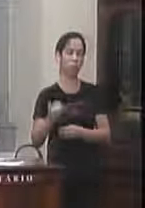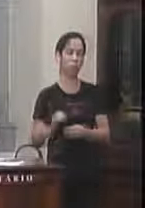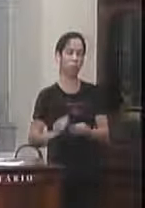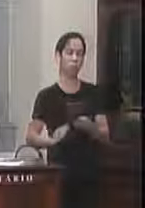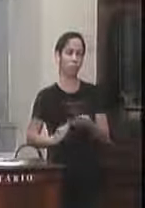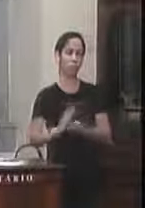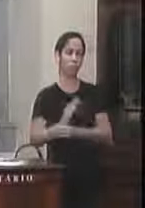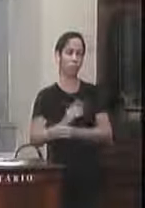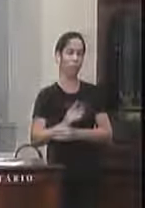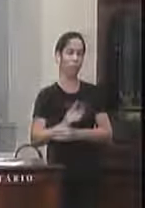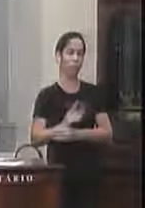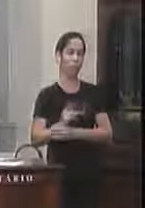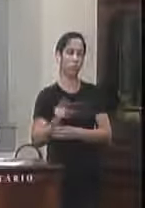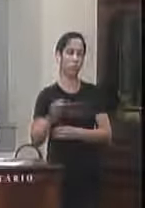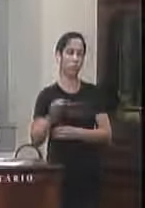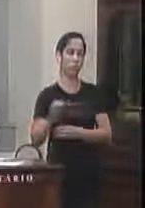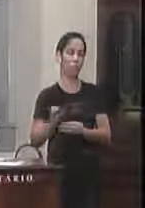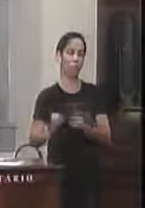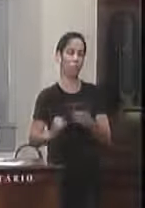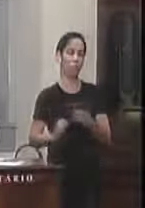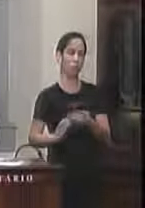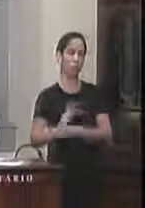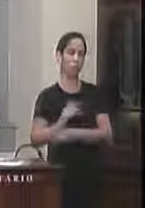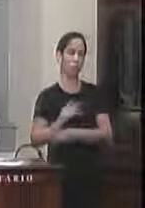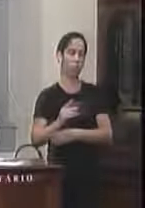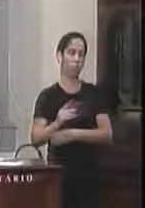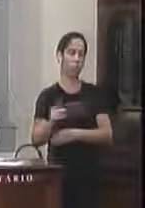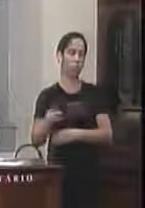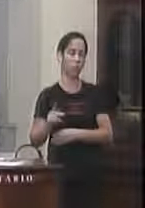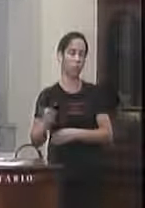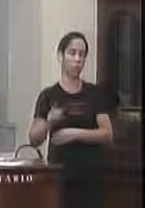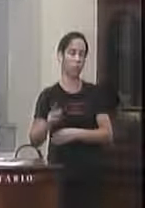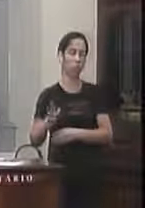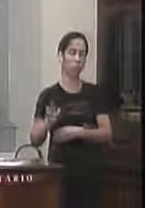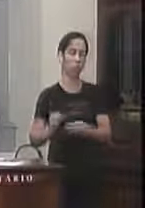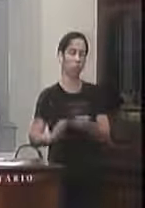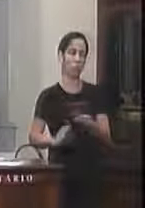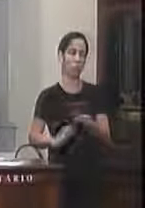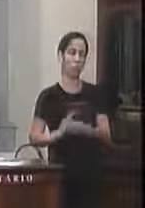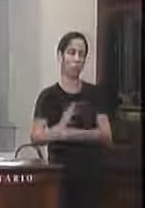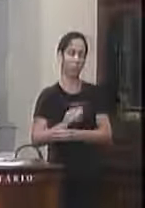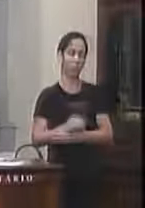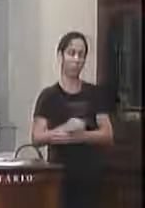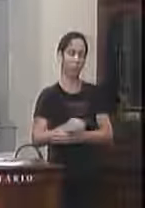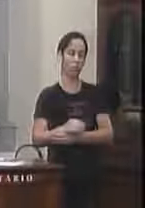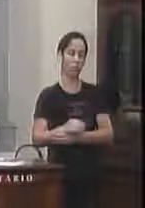Pena Pedro Paulo Magalhães Graça professor Rafael de Oliveira Tavares